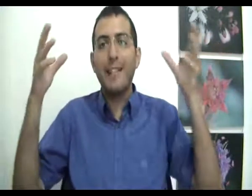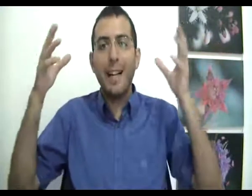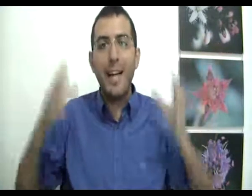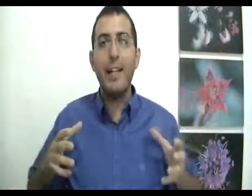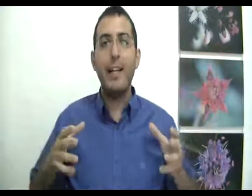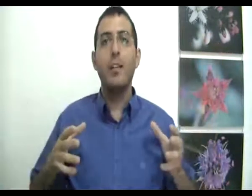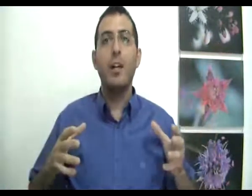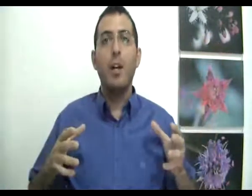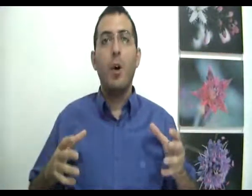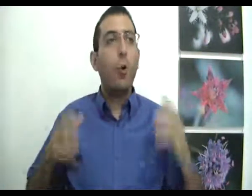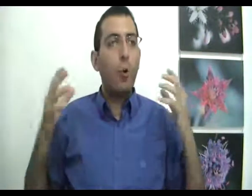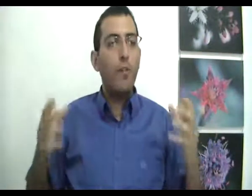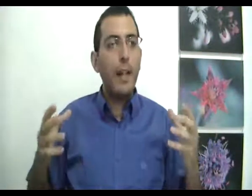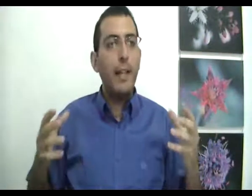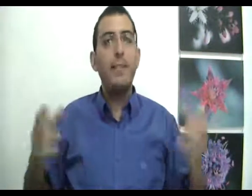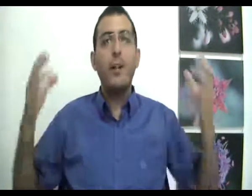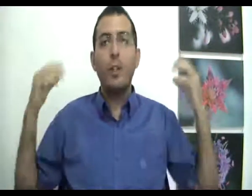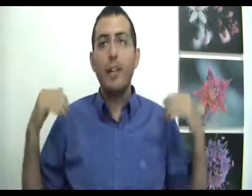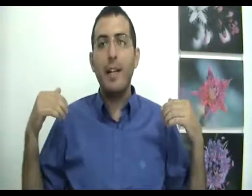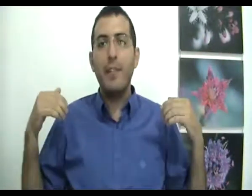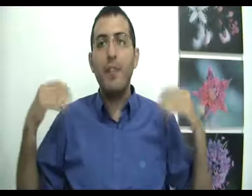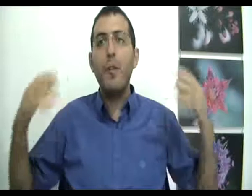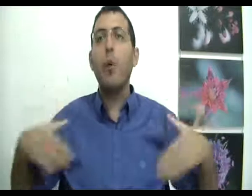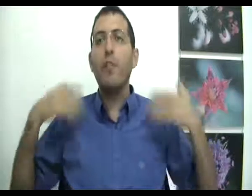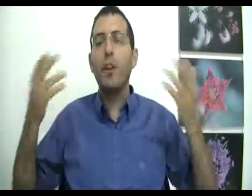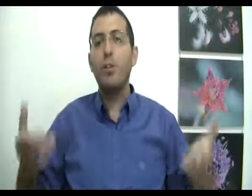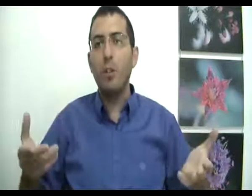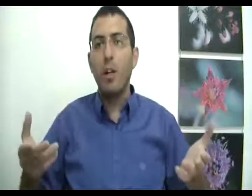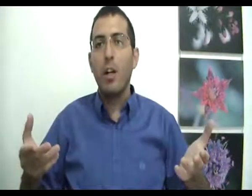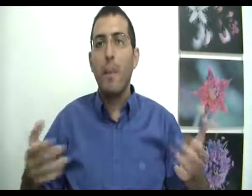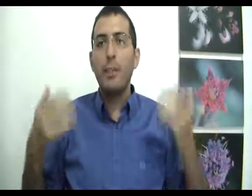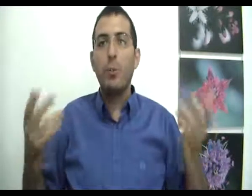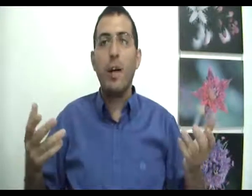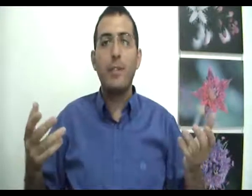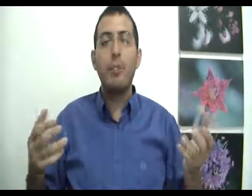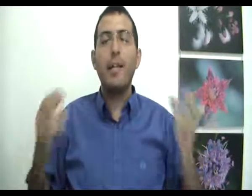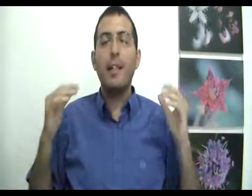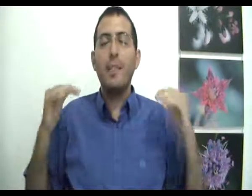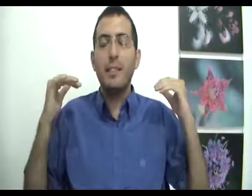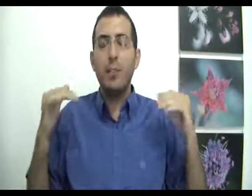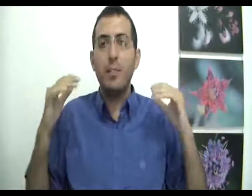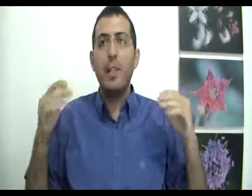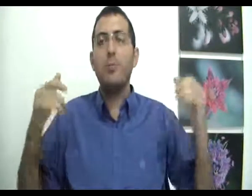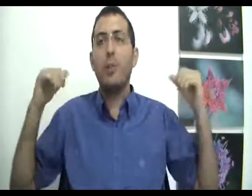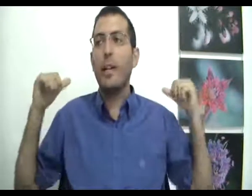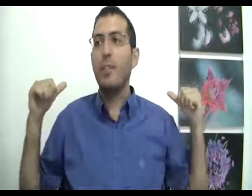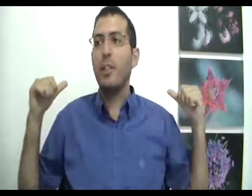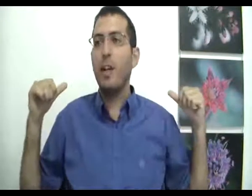כרגע הוא חווה את האירוע של העבר והוא חווה אותו בצורה רעה. זאת אומרת, האדם עוצם את העניים זוכר את מה שקרה לו